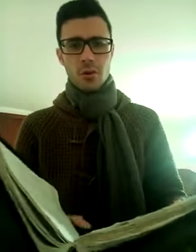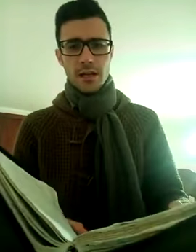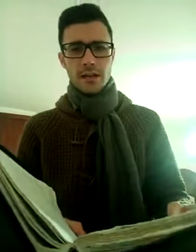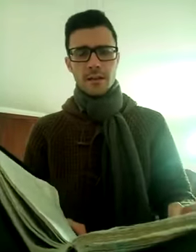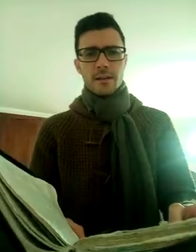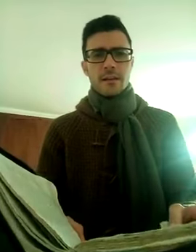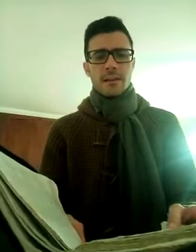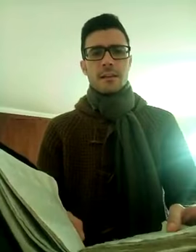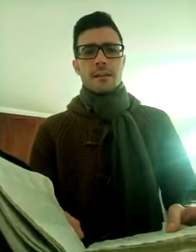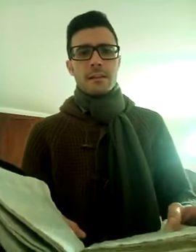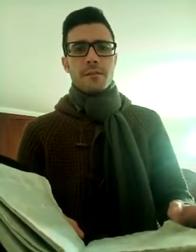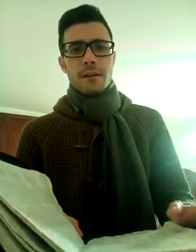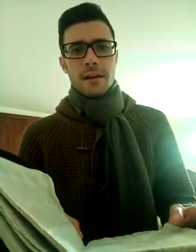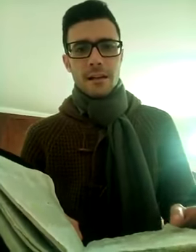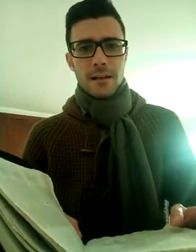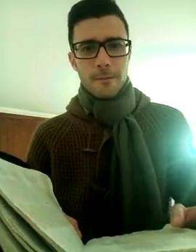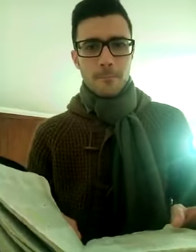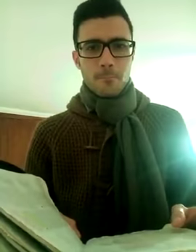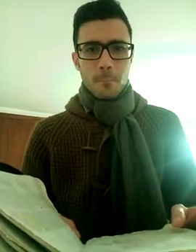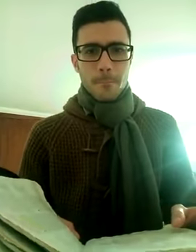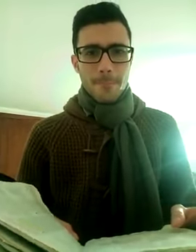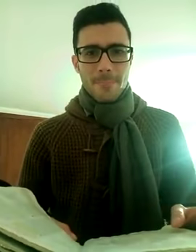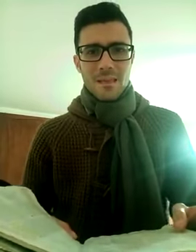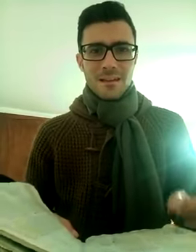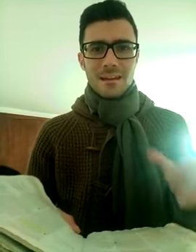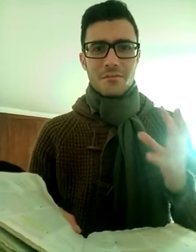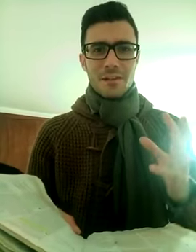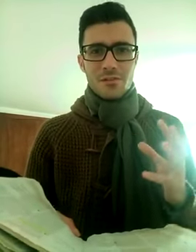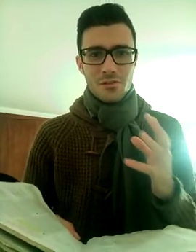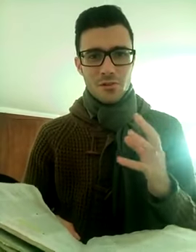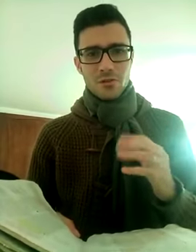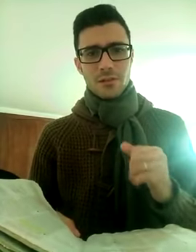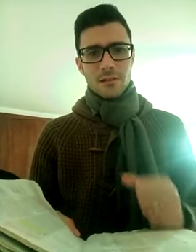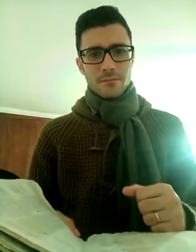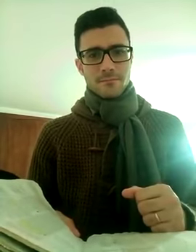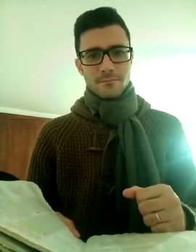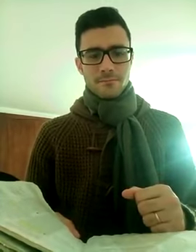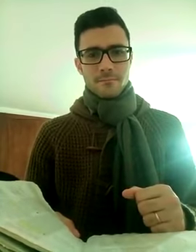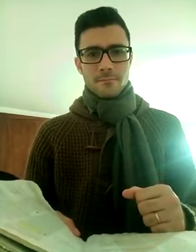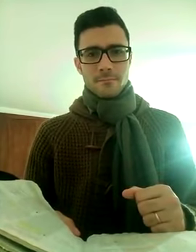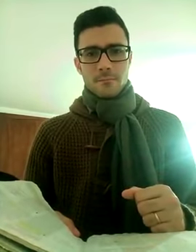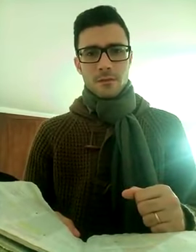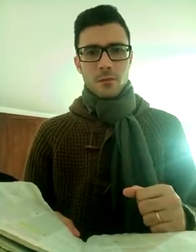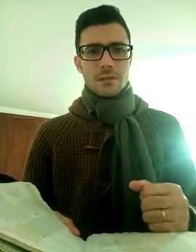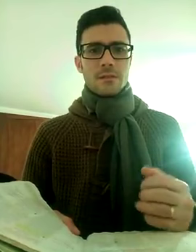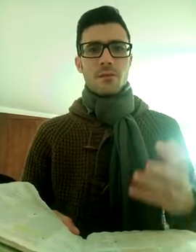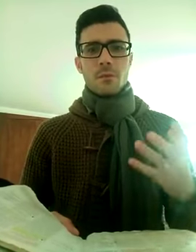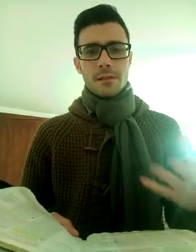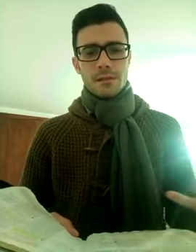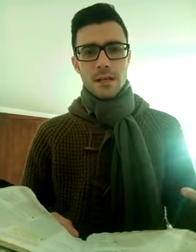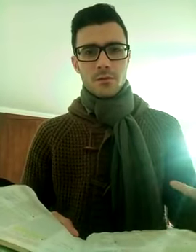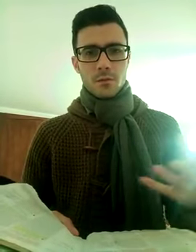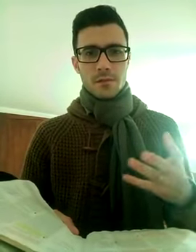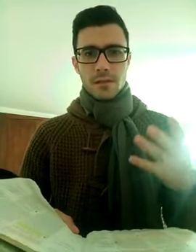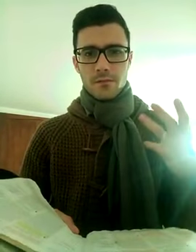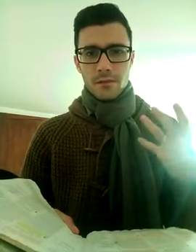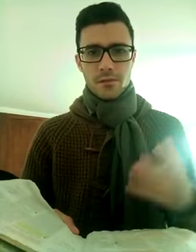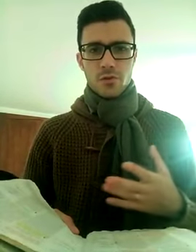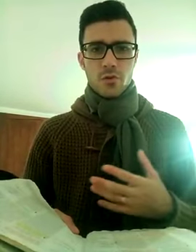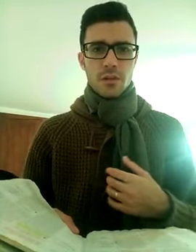'ora di fare la riflessione, questi video messaggi, queste riflessioni